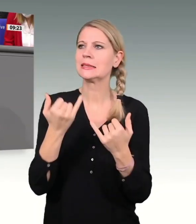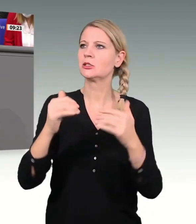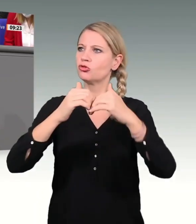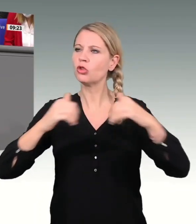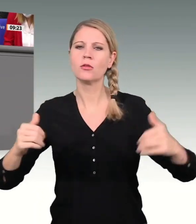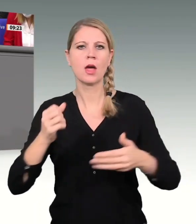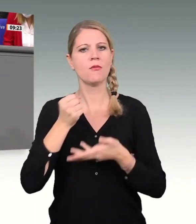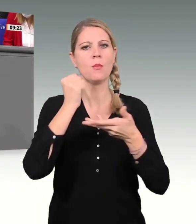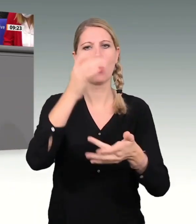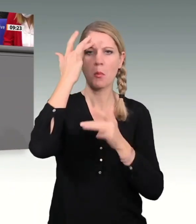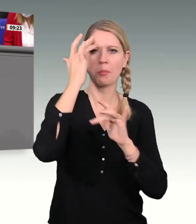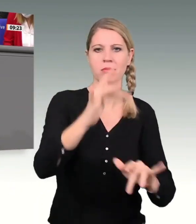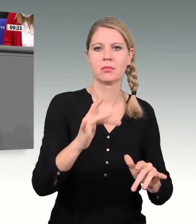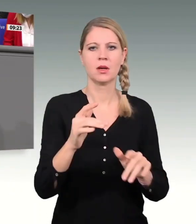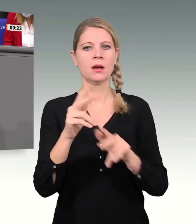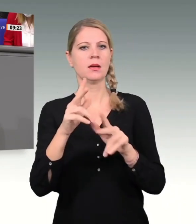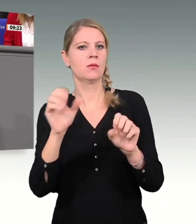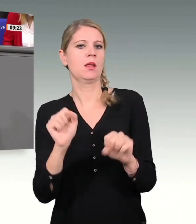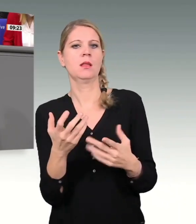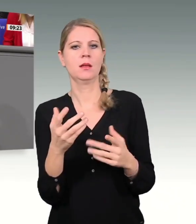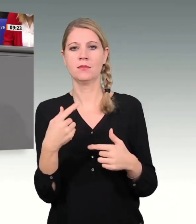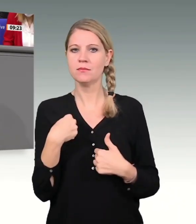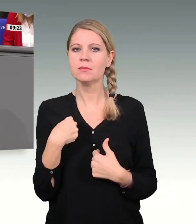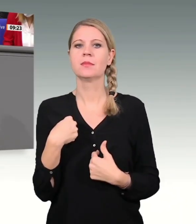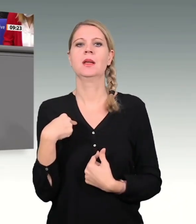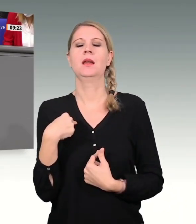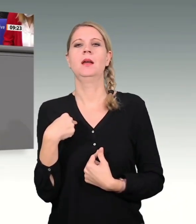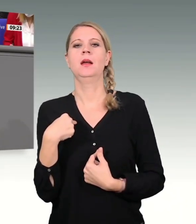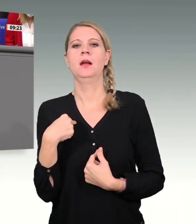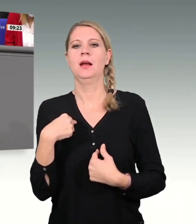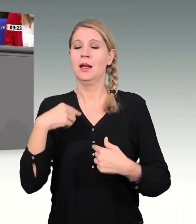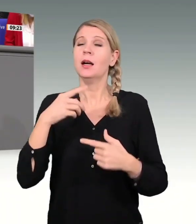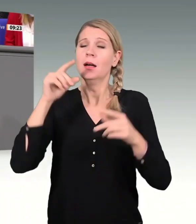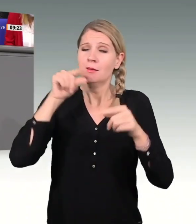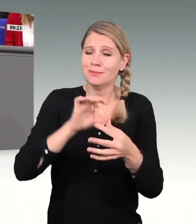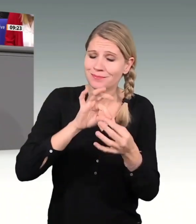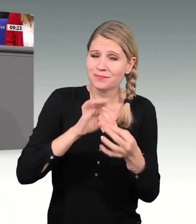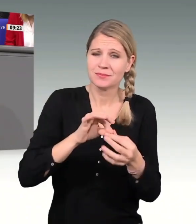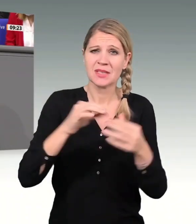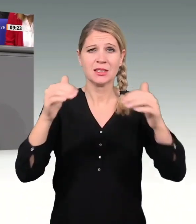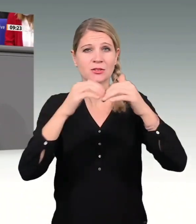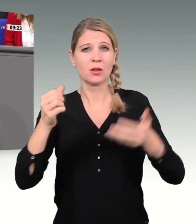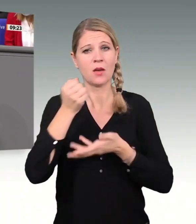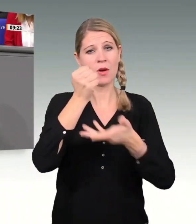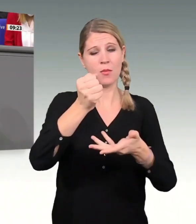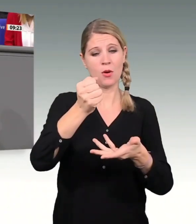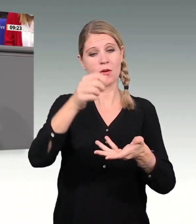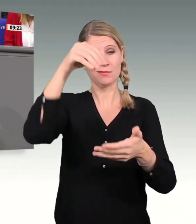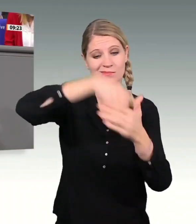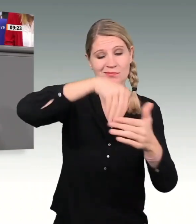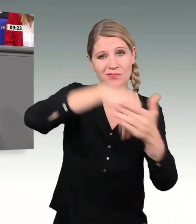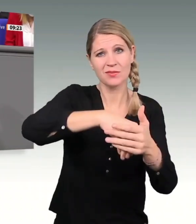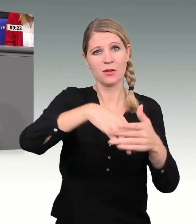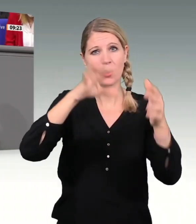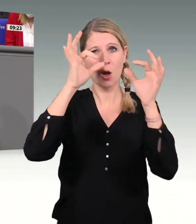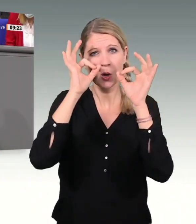Sondervermögen der Bundesregierung. Wir beschließen ein Sondervermögen, über dessen konkreten Einsatz zur nachhaltigen Bekämpfung der Pandemie wir